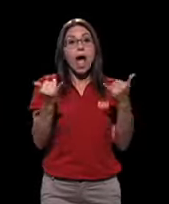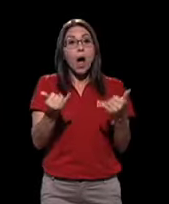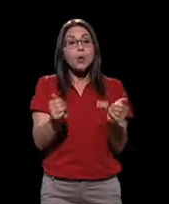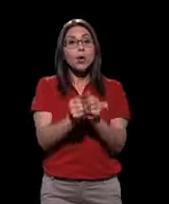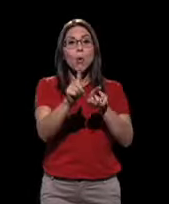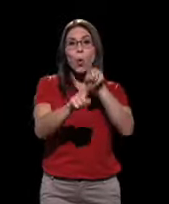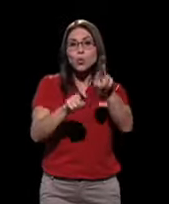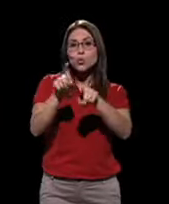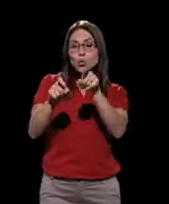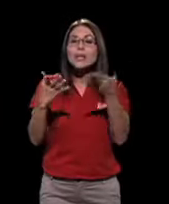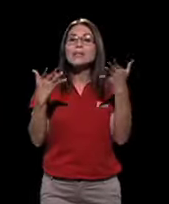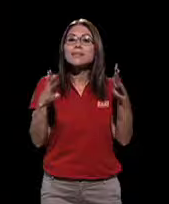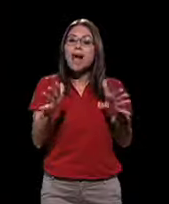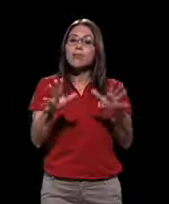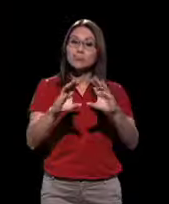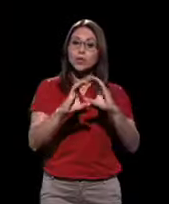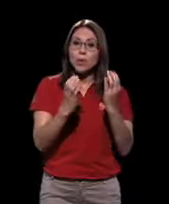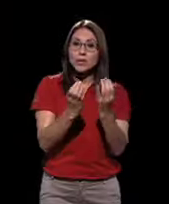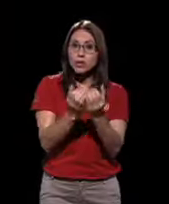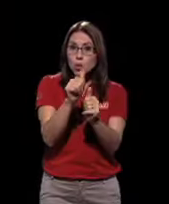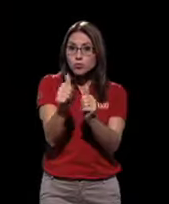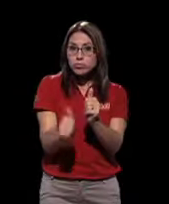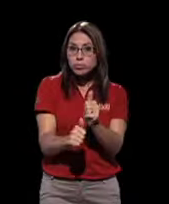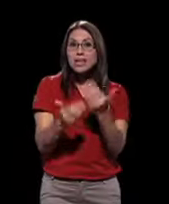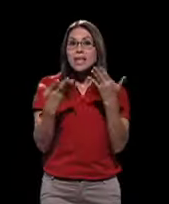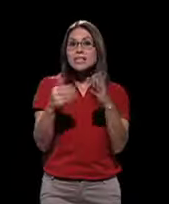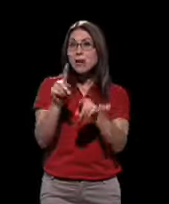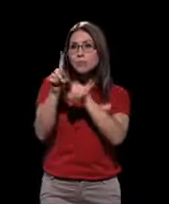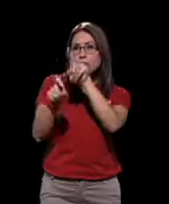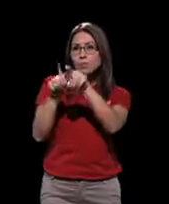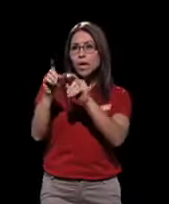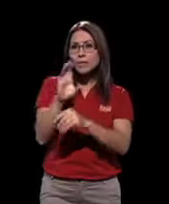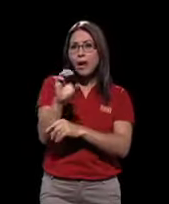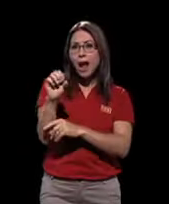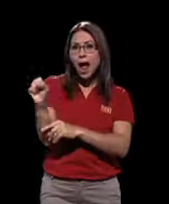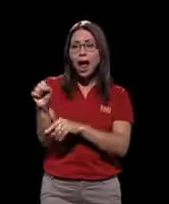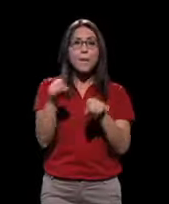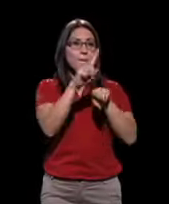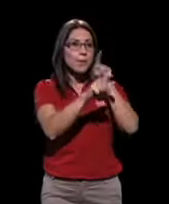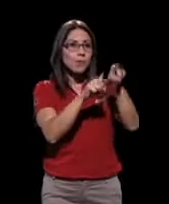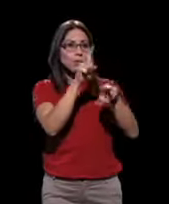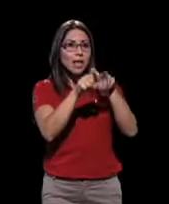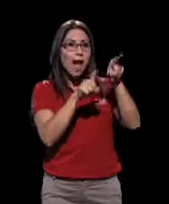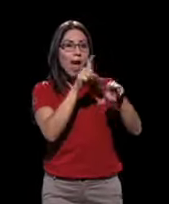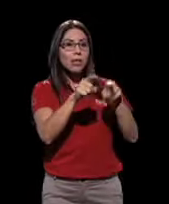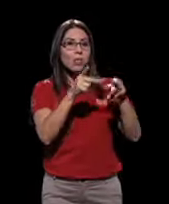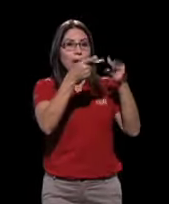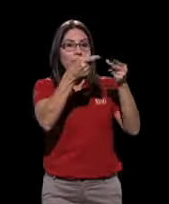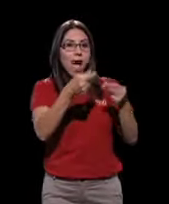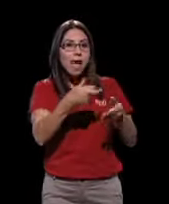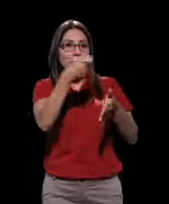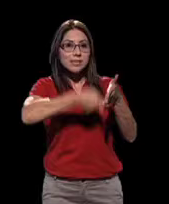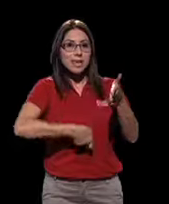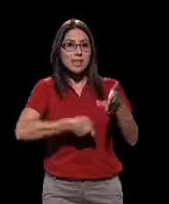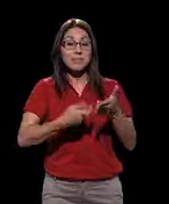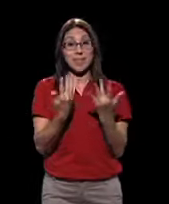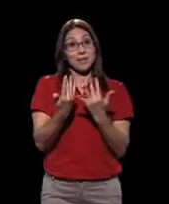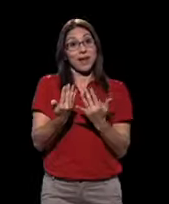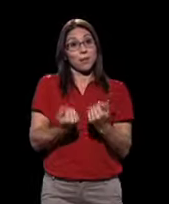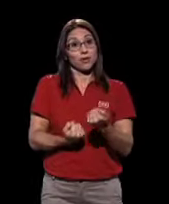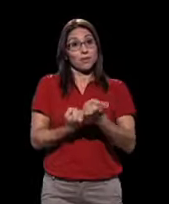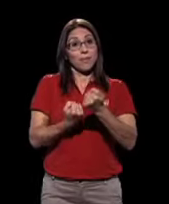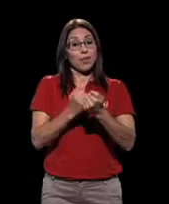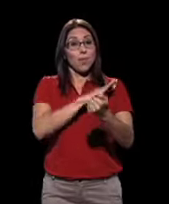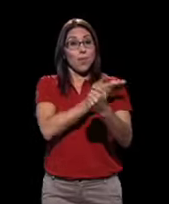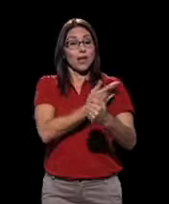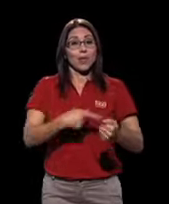subcomisión que está haciendo la consulta hacienda y a la caja. Esperamos tener el respaldo del Ejecutivo para seguirlo impulsando. Y otra que